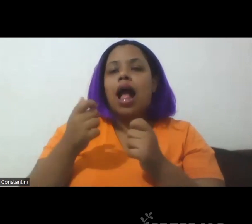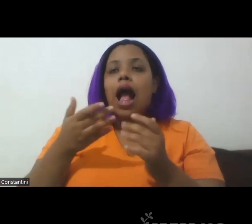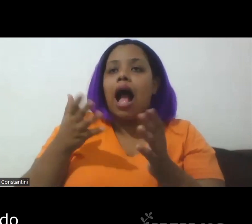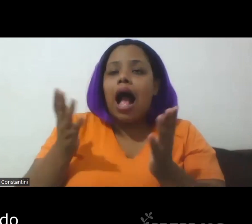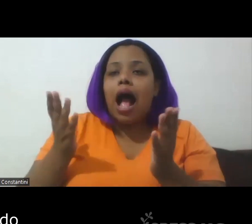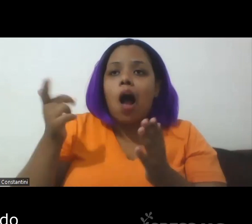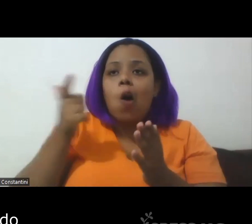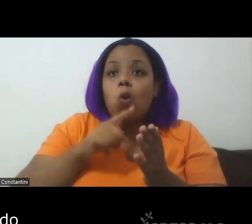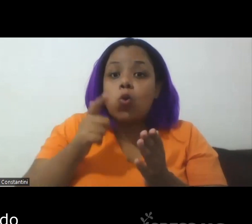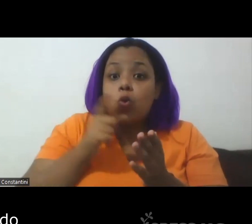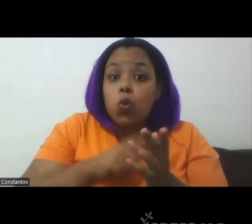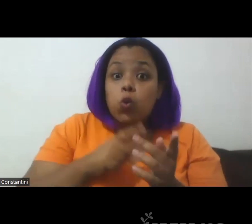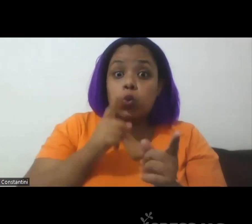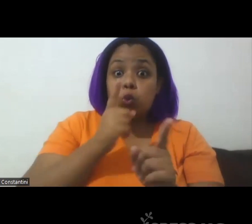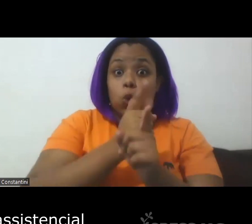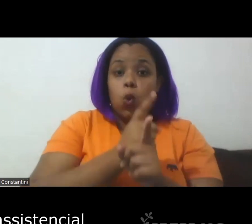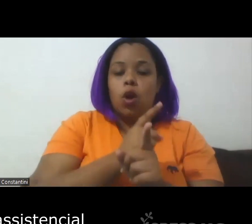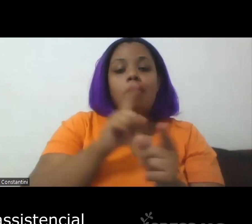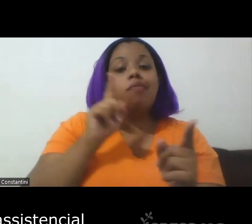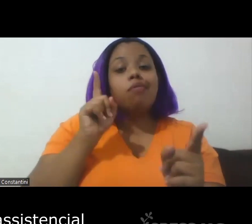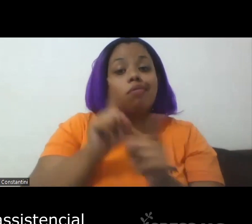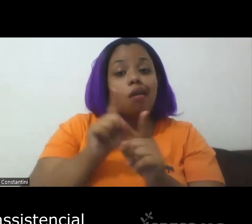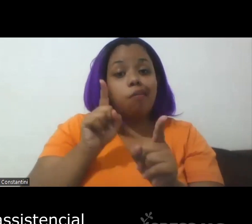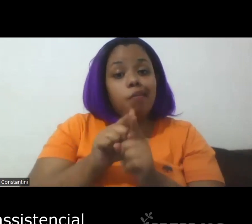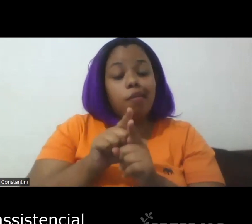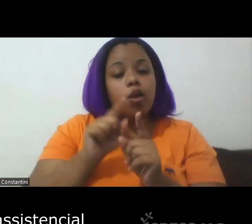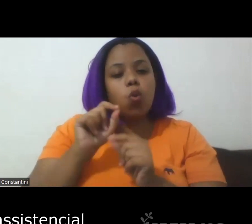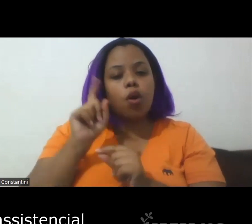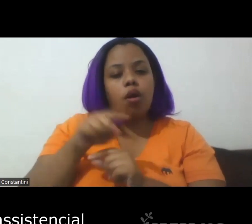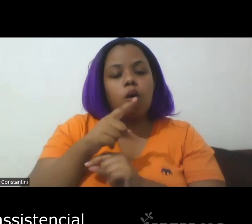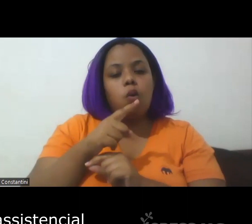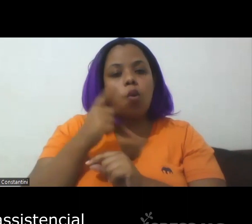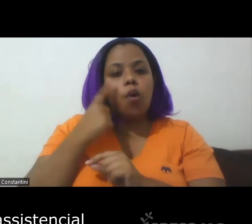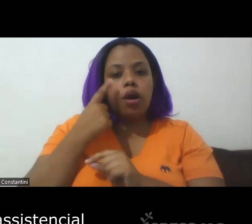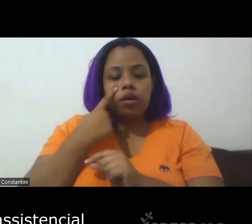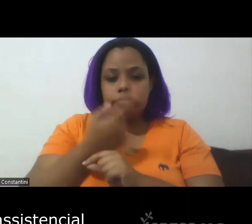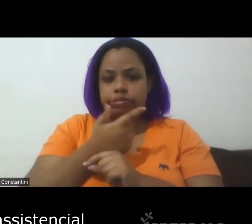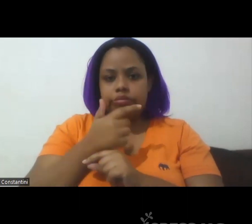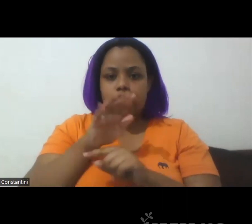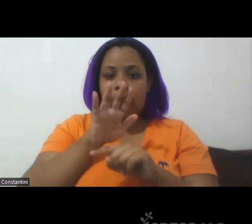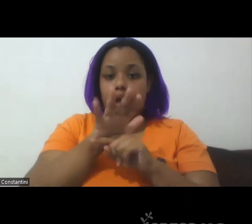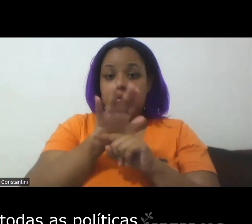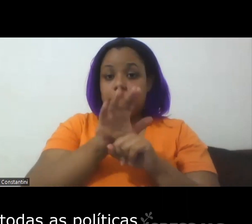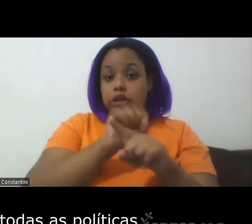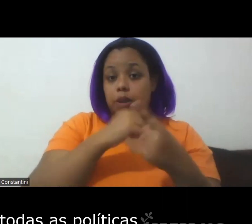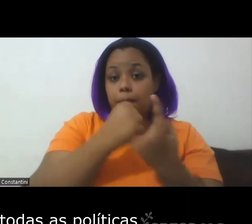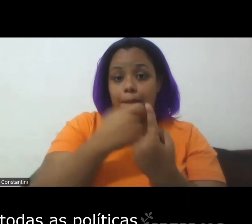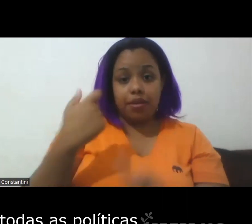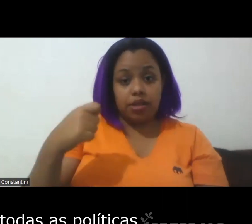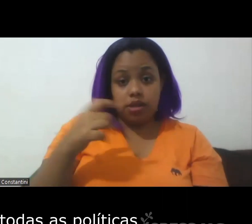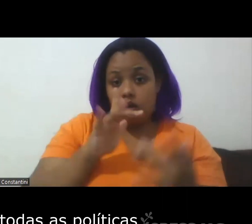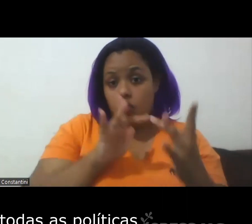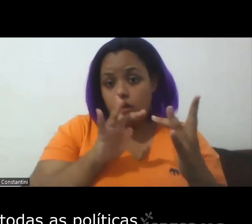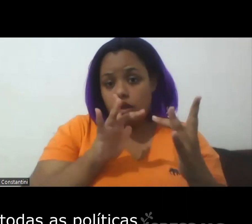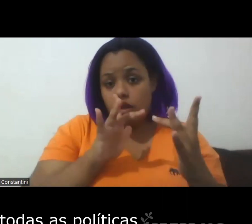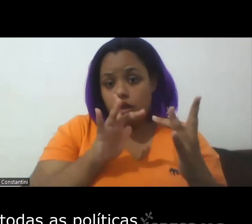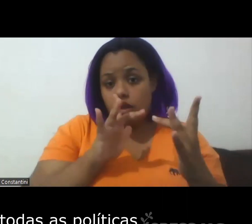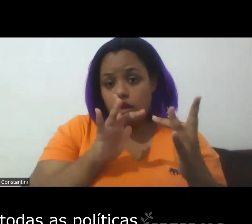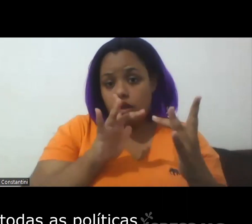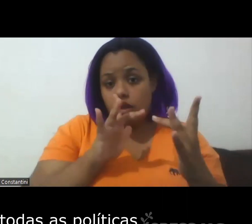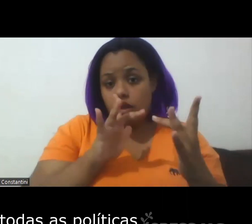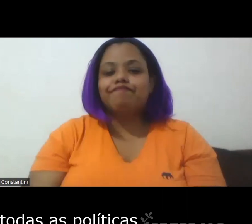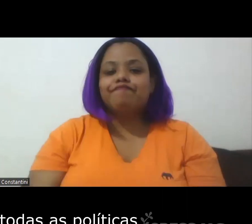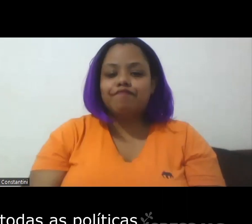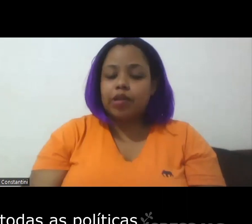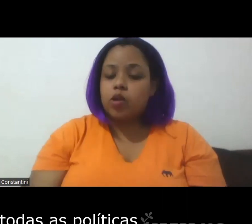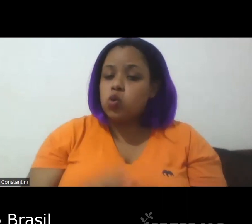mediado por um traço assistencial que é, que atravessa todas